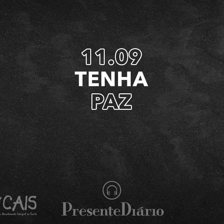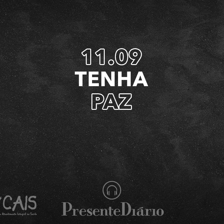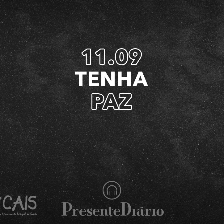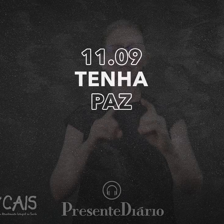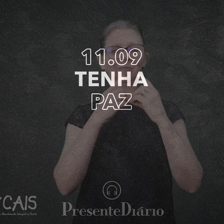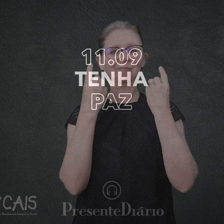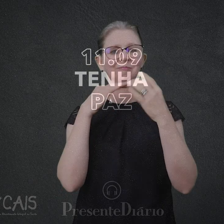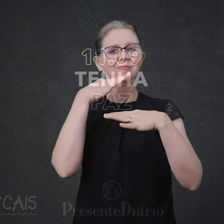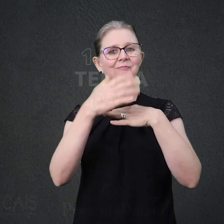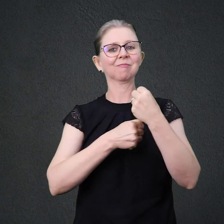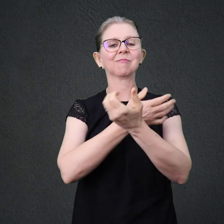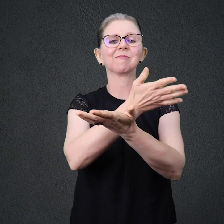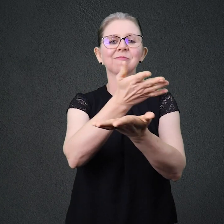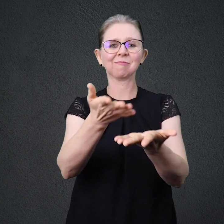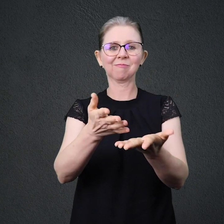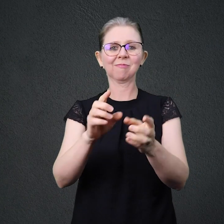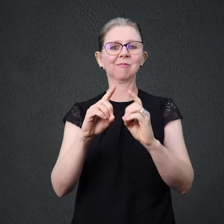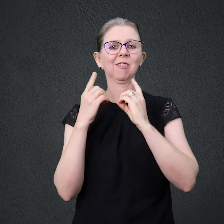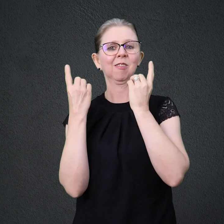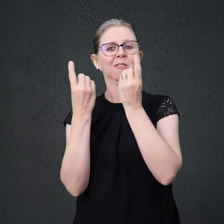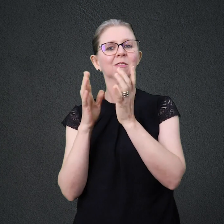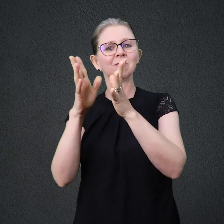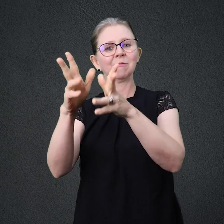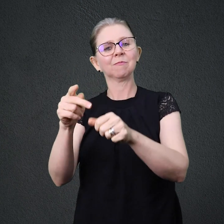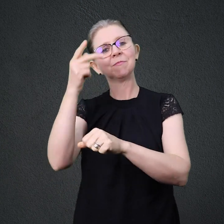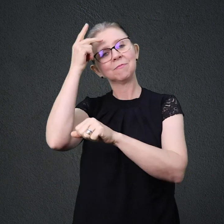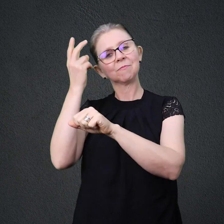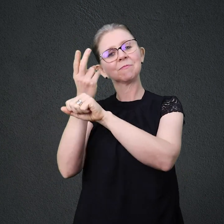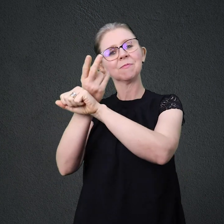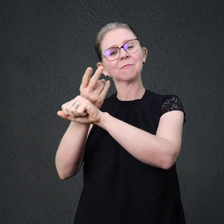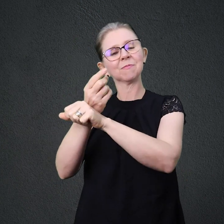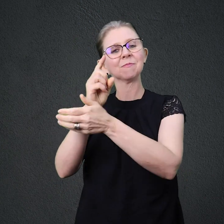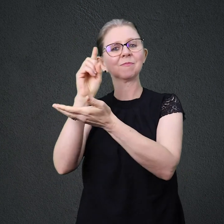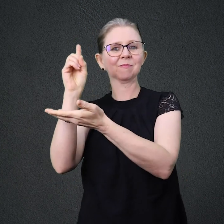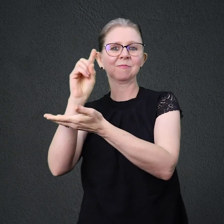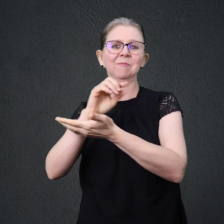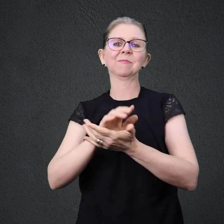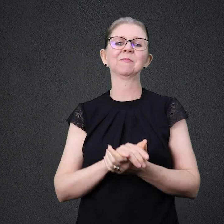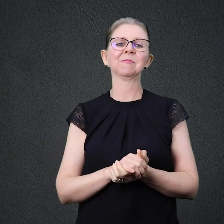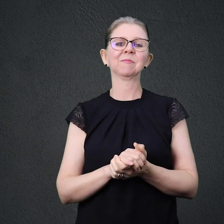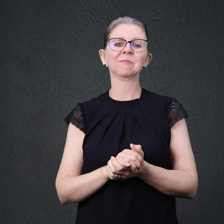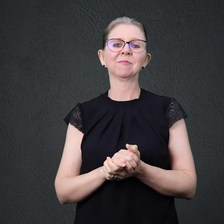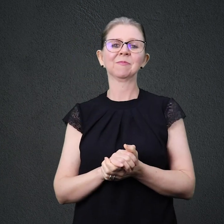Ouça agora Presente Diário O devocional de todos os que buscam a Deus